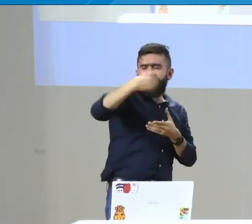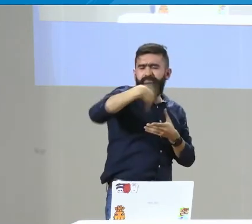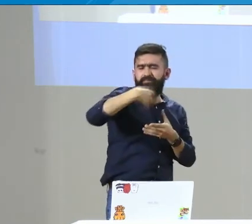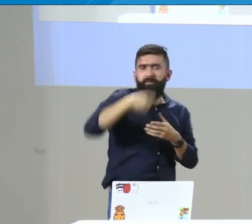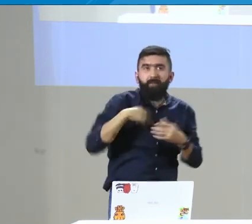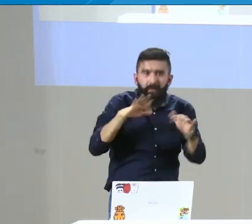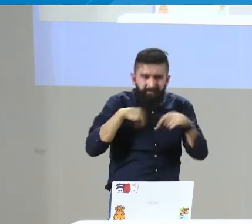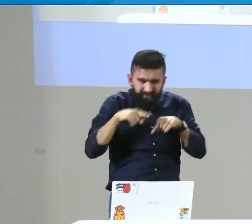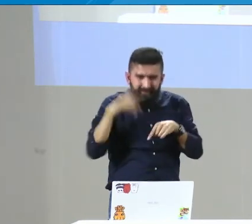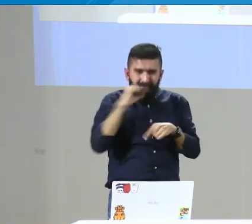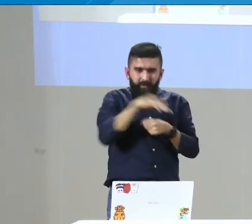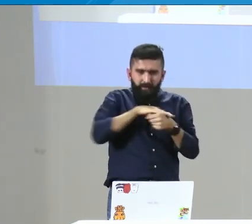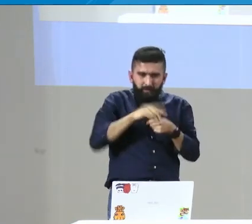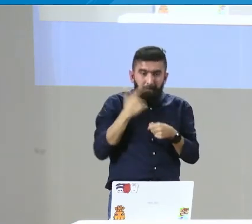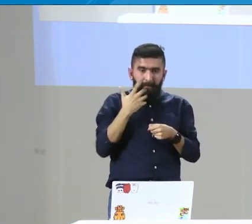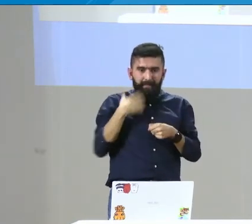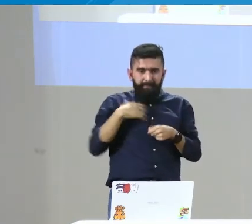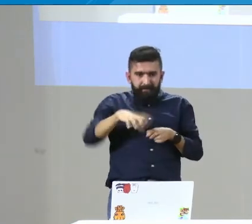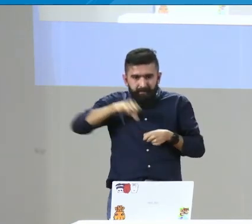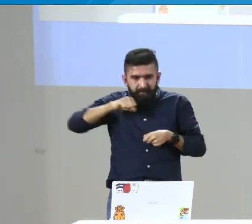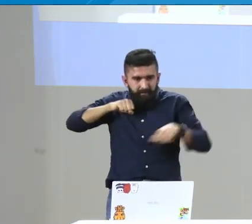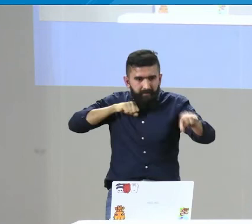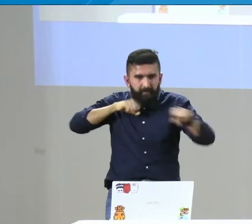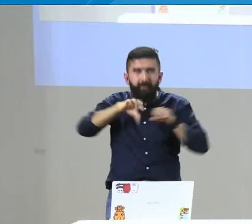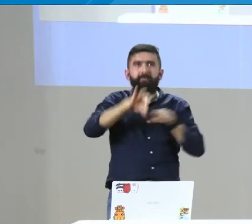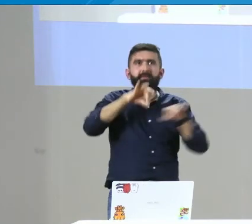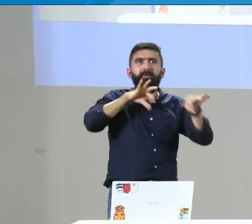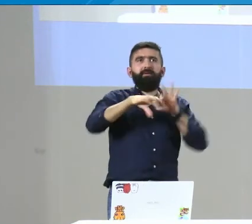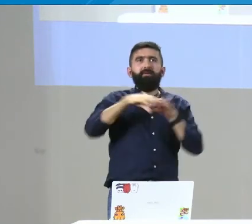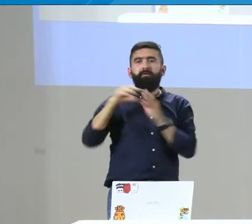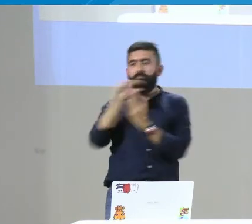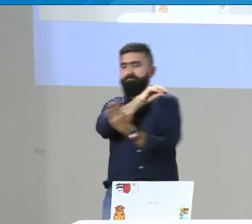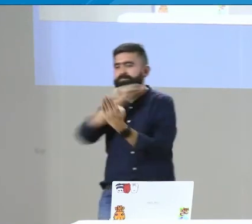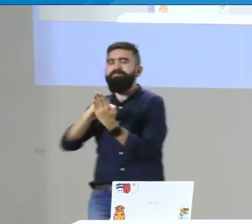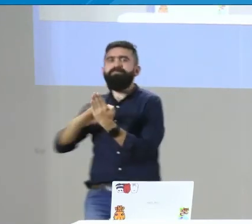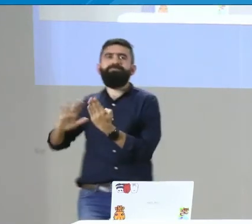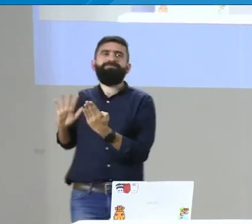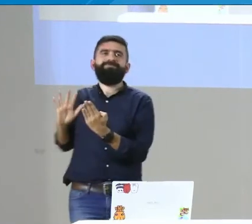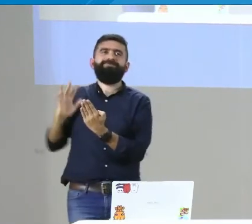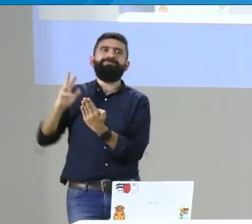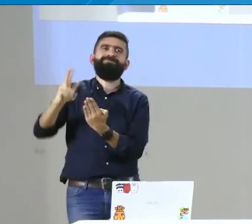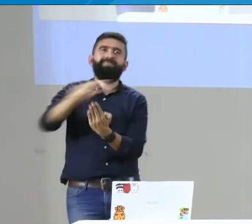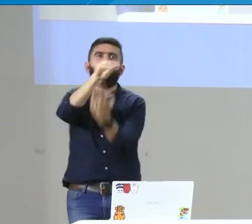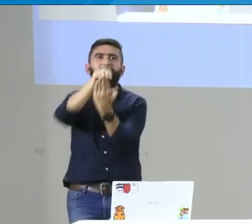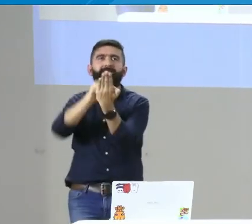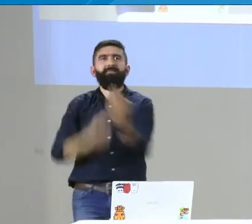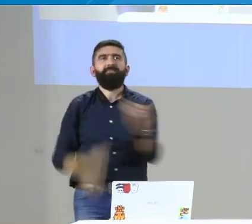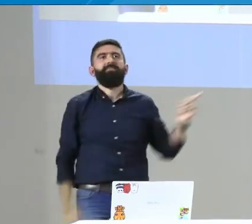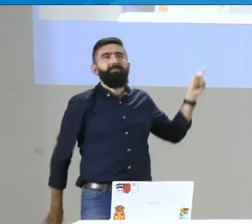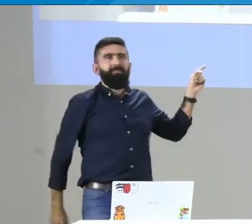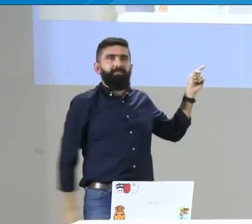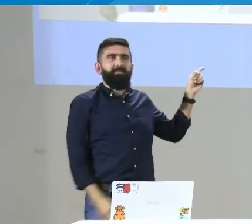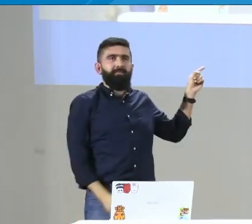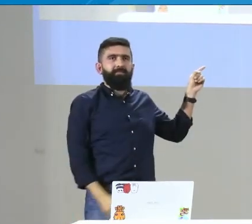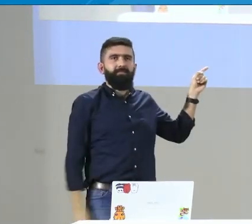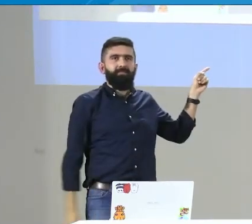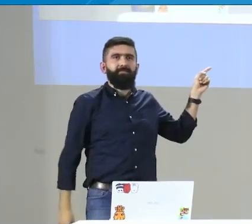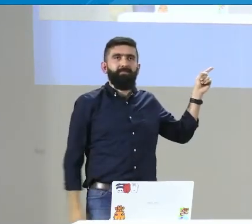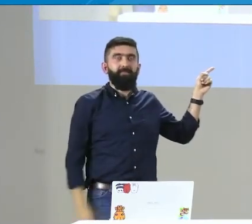de las personas sordas, lo que vamos a hacer es un mostreo a nivel nacional, a nivel regional y a partir de eso empezar a hacer todo el estudio y la descripción